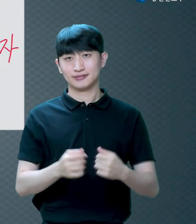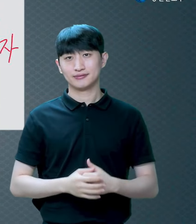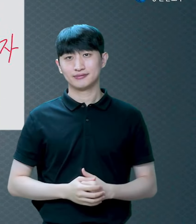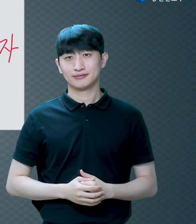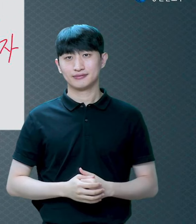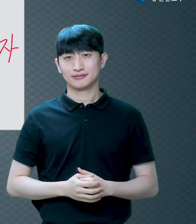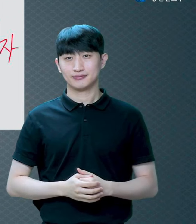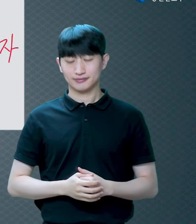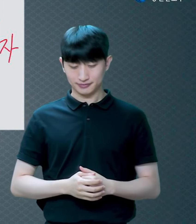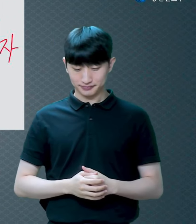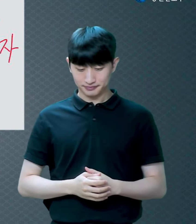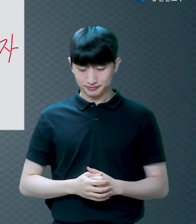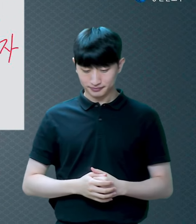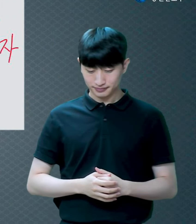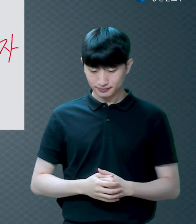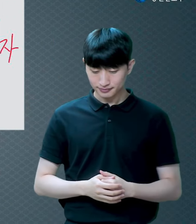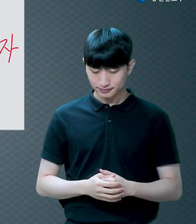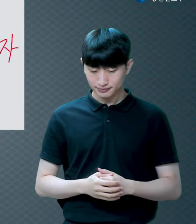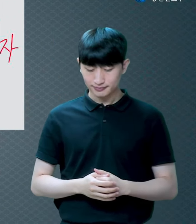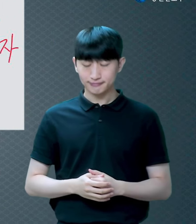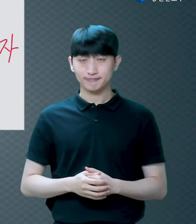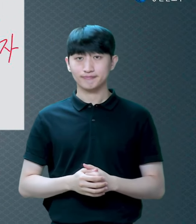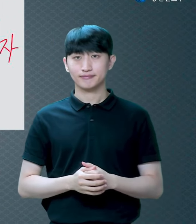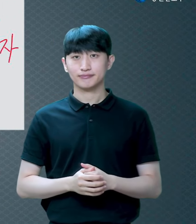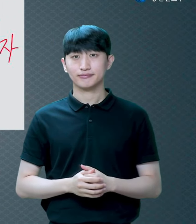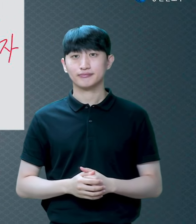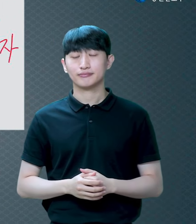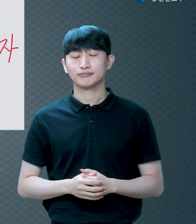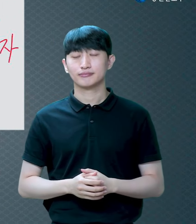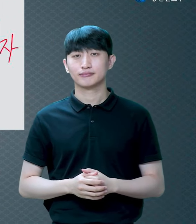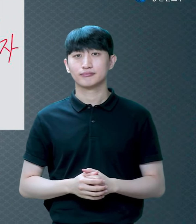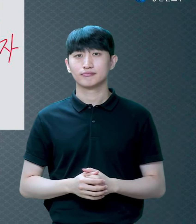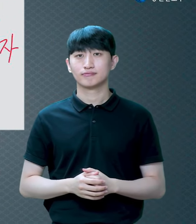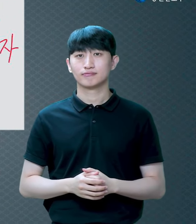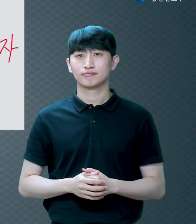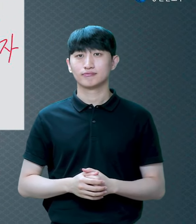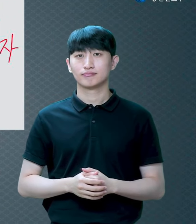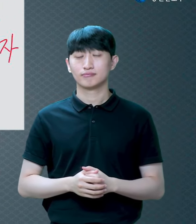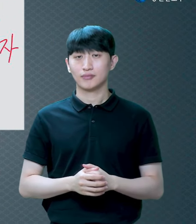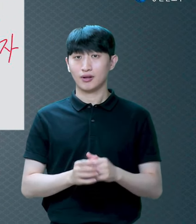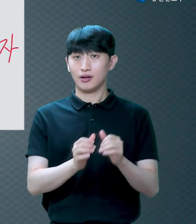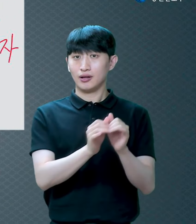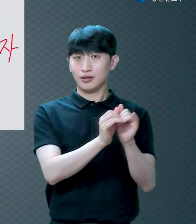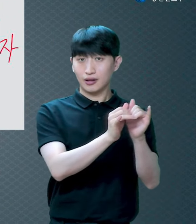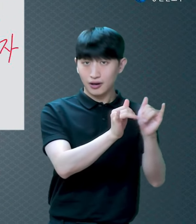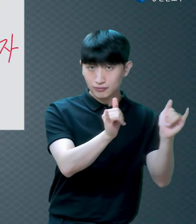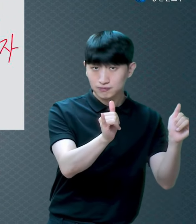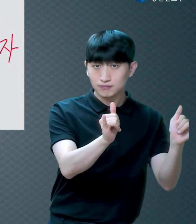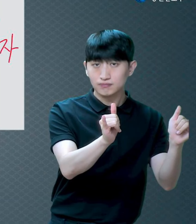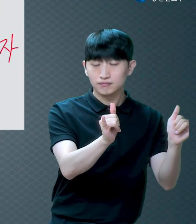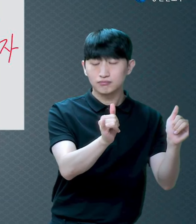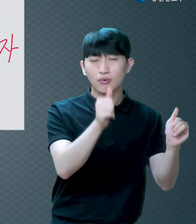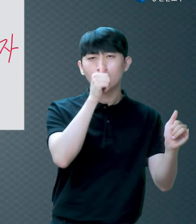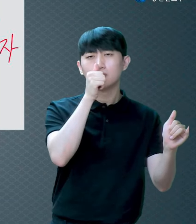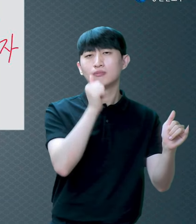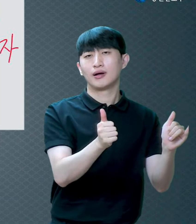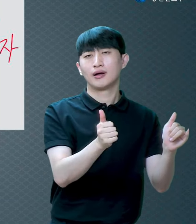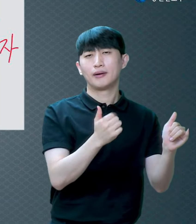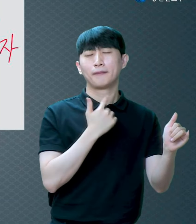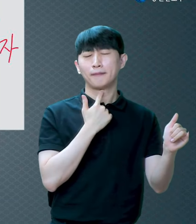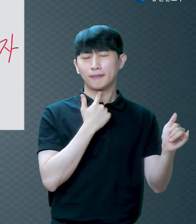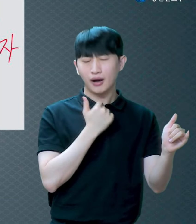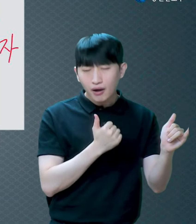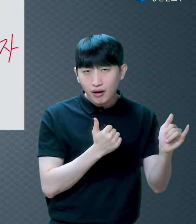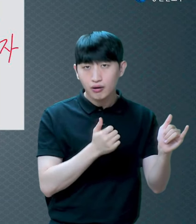그러면 사람이 분명히 죄를 지어서 심판을